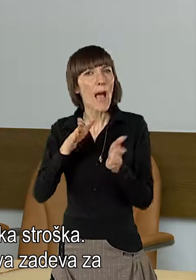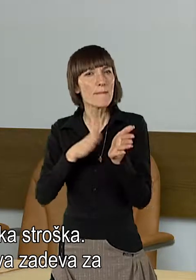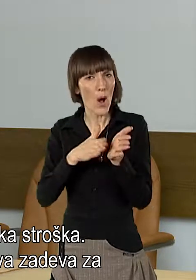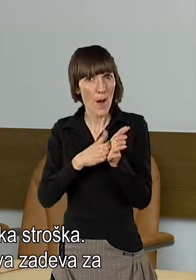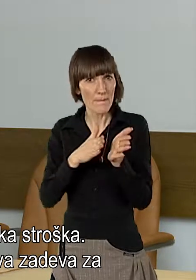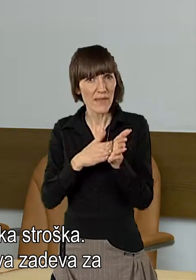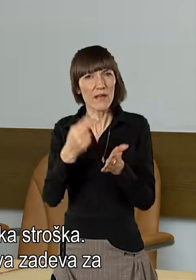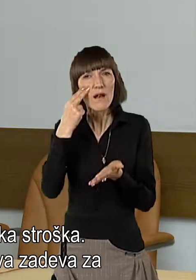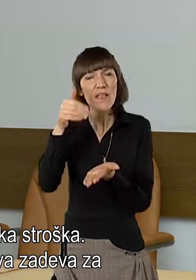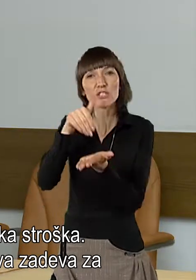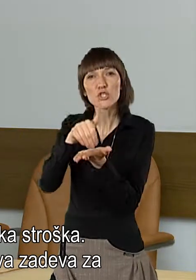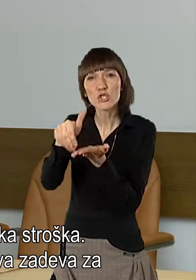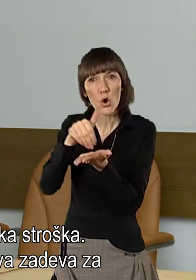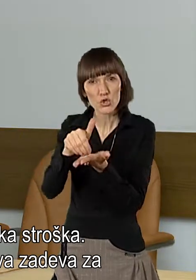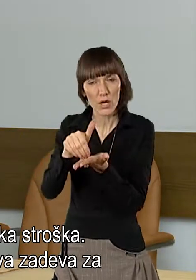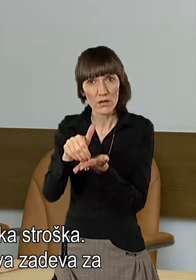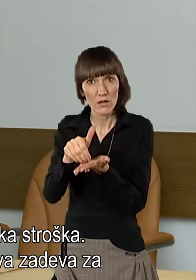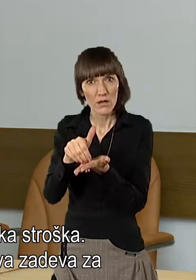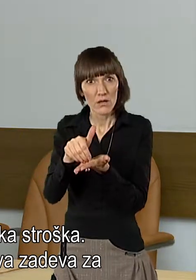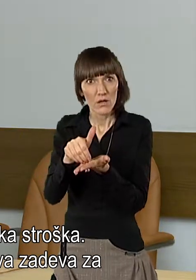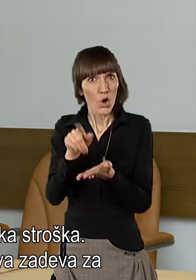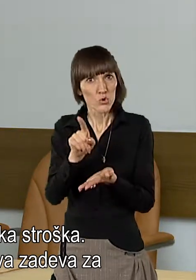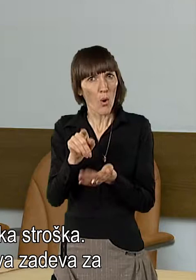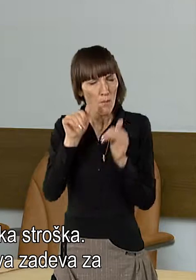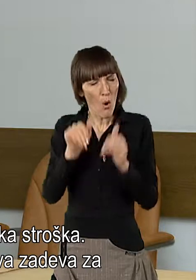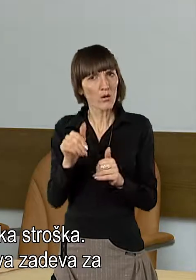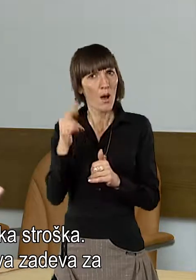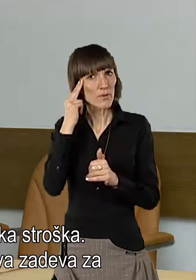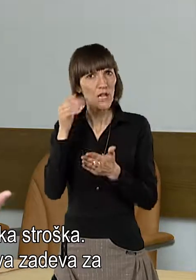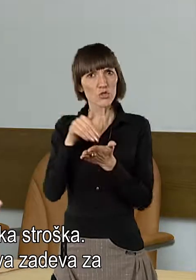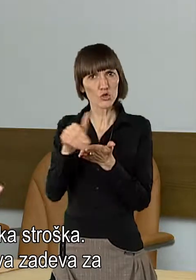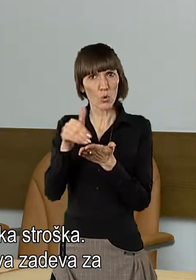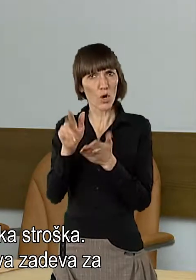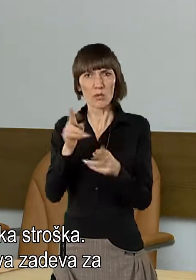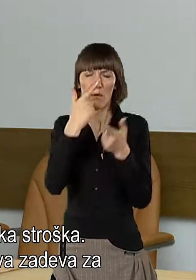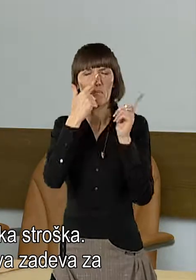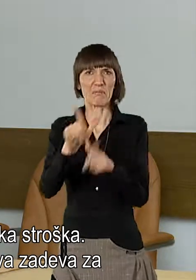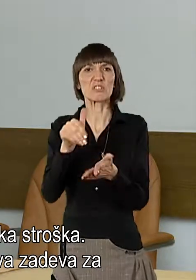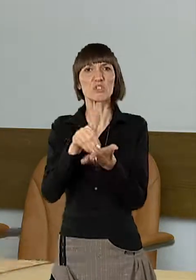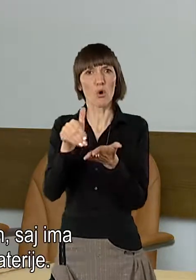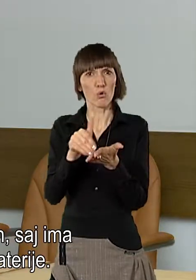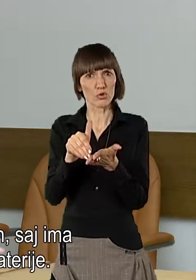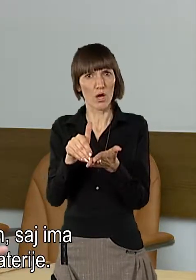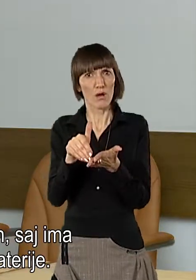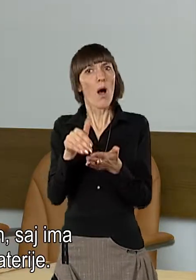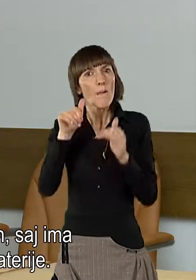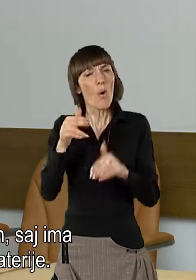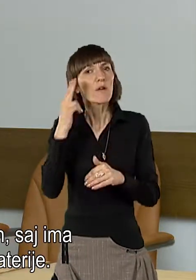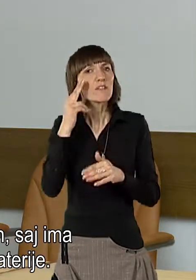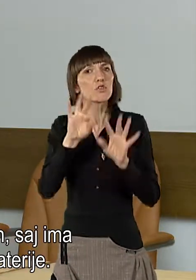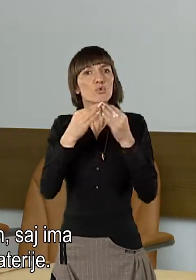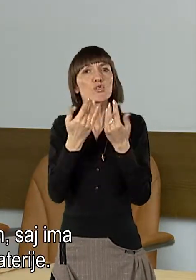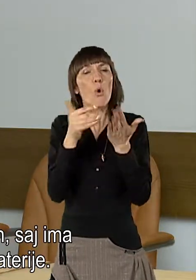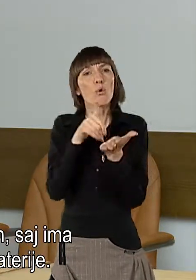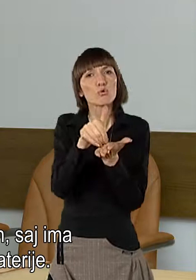pomeni, tudi zvedika stroška, ne. To spet ni neka zanemrljiva zadeva, za nek družinski